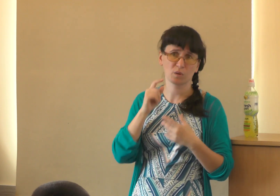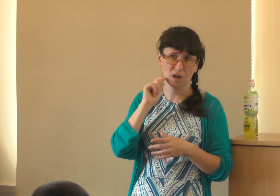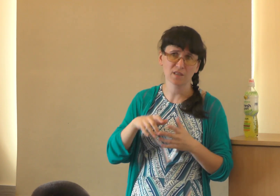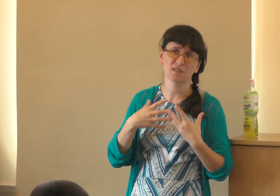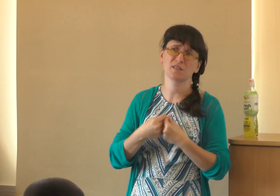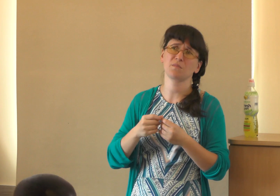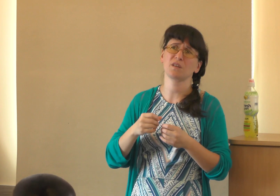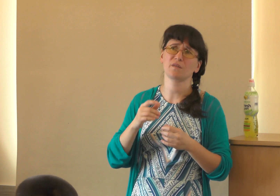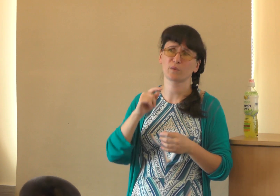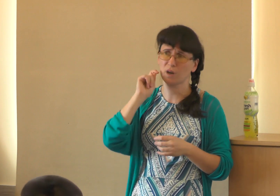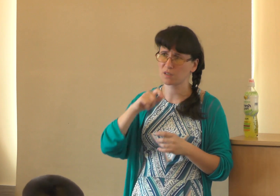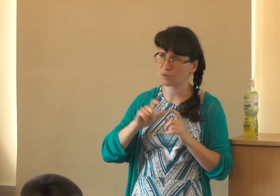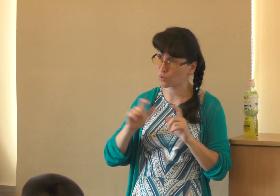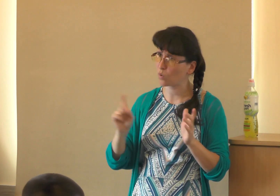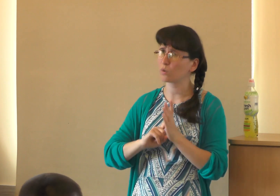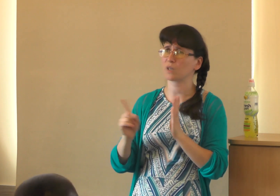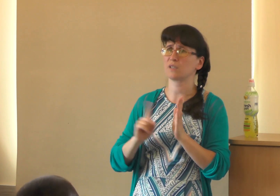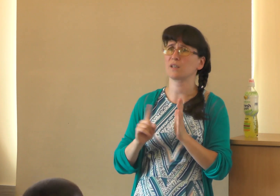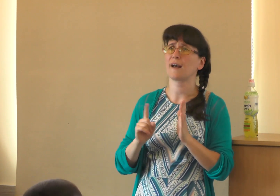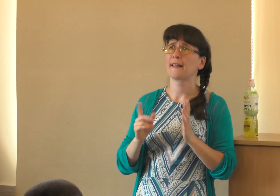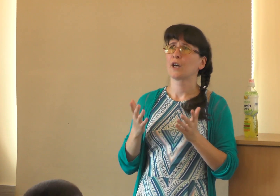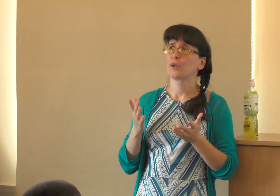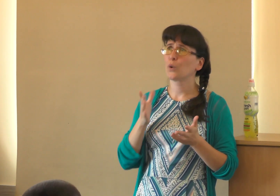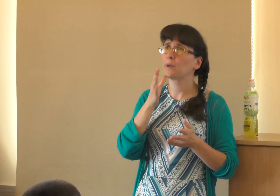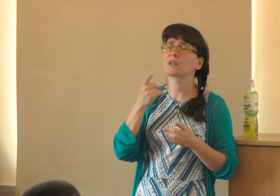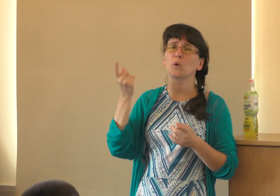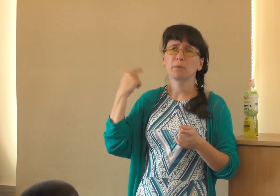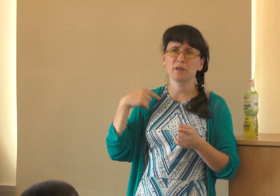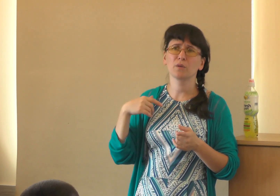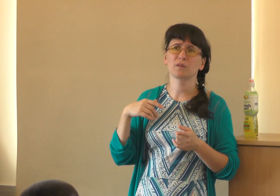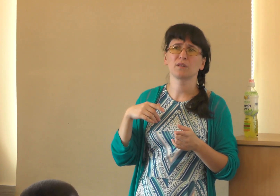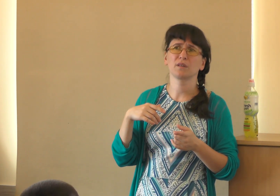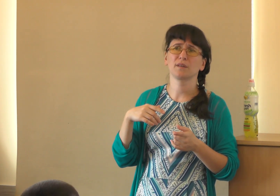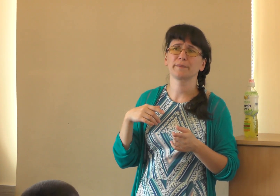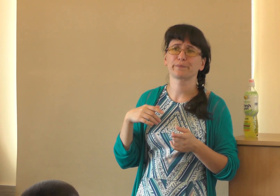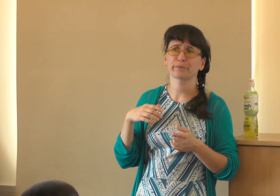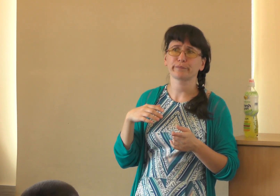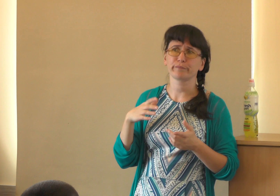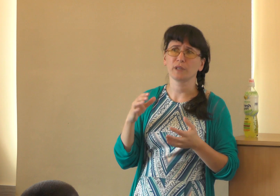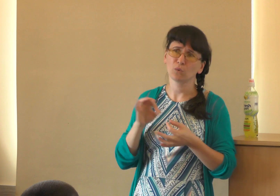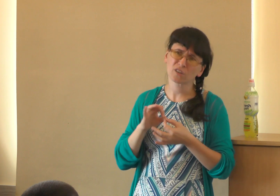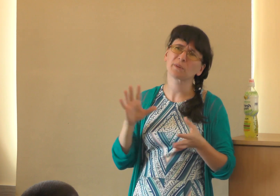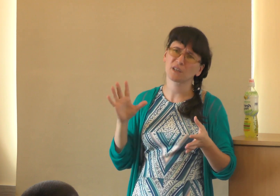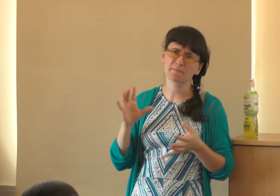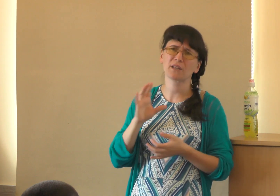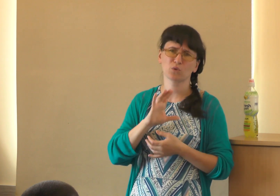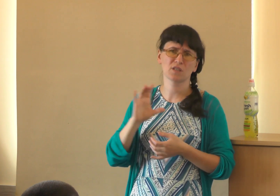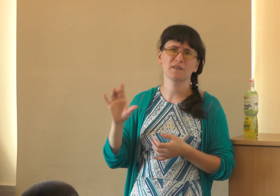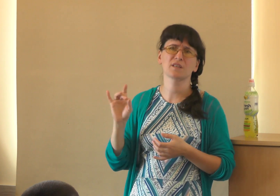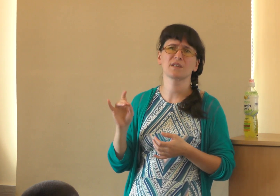украинской семье, в украинскую школу ходила. Но был такой период... Это был распад уже Советского